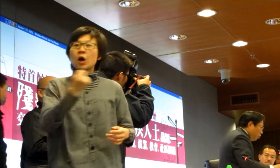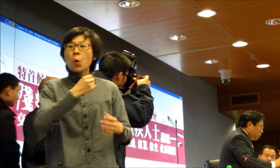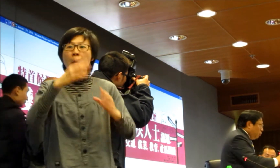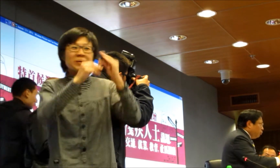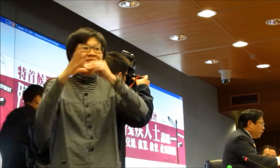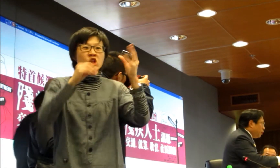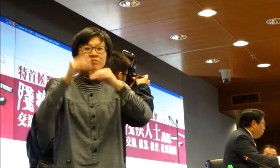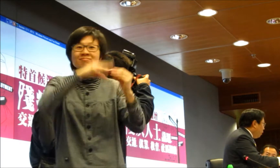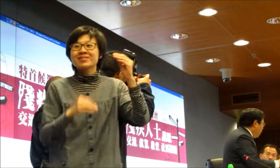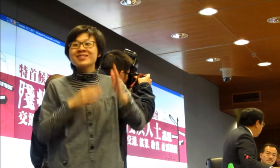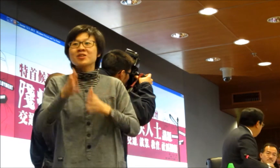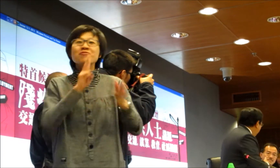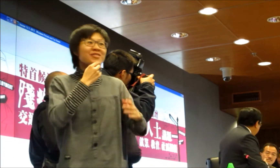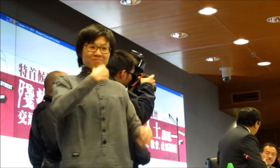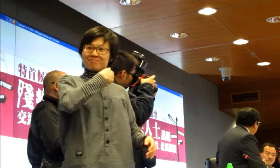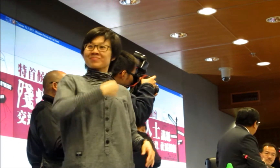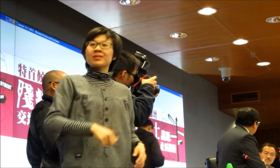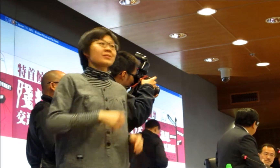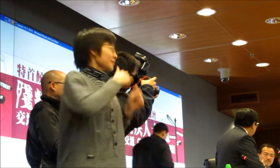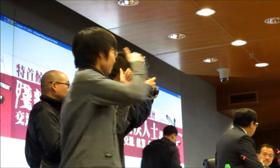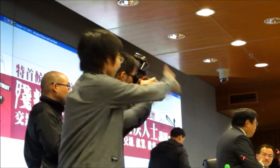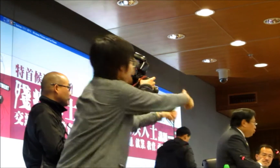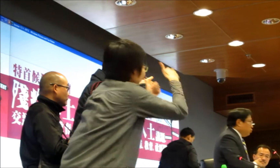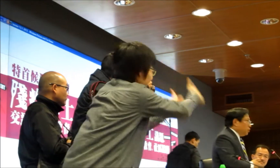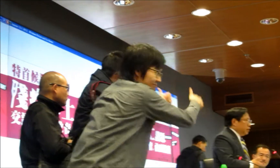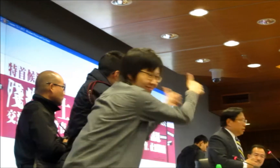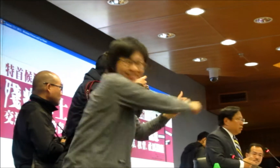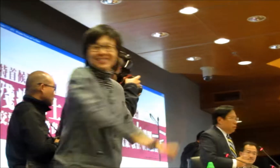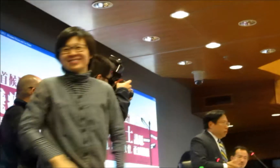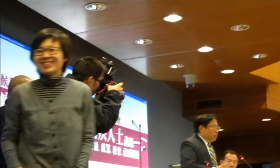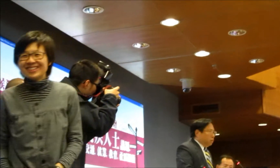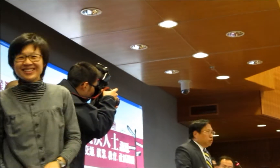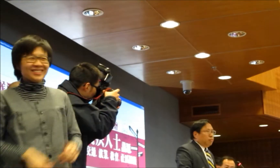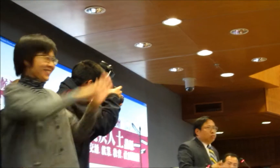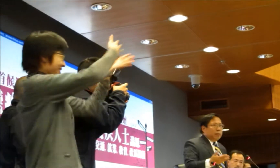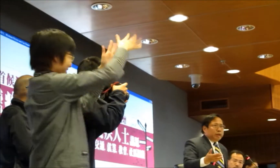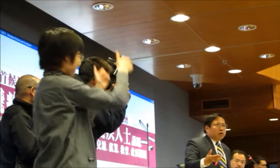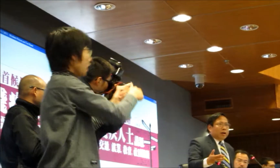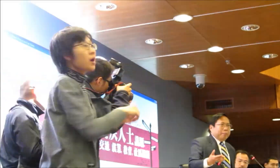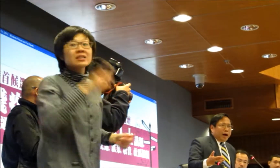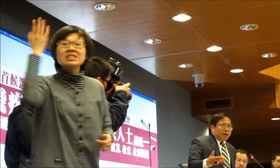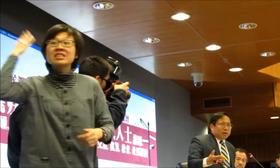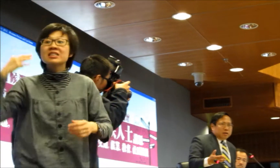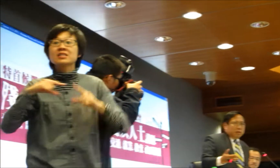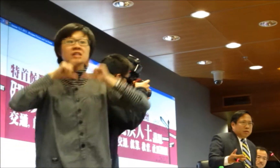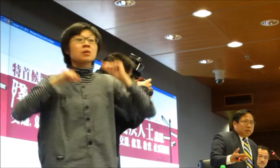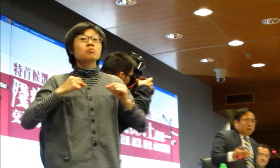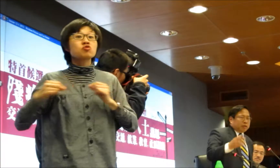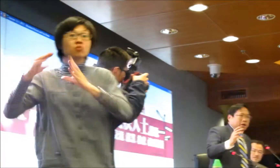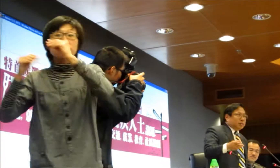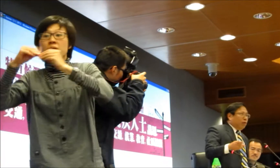上次我忘記沒有了他那次沒有就不應該了特首